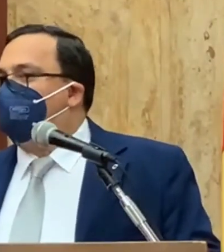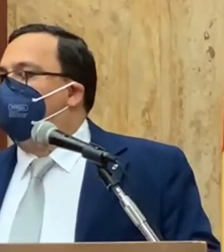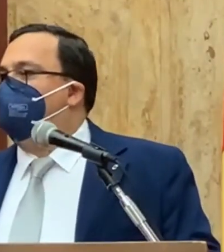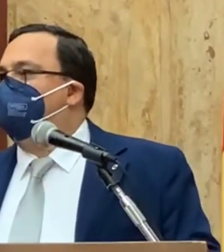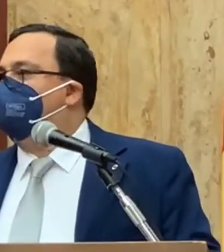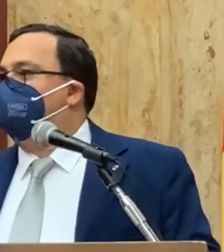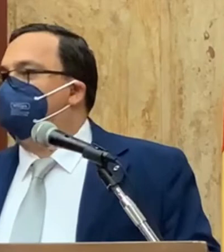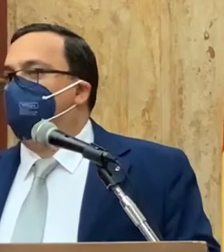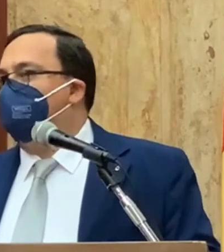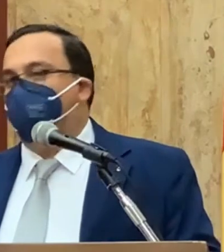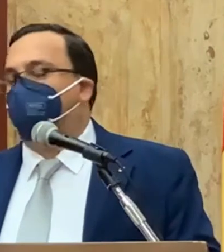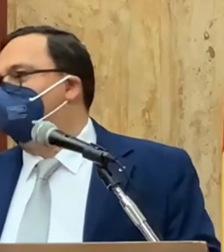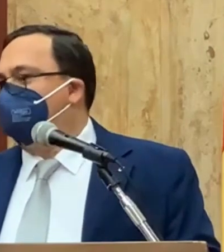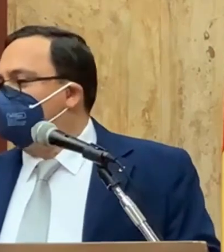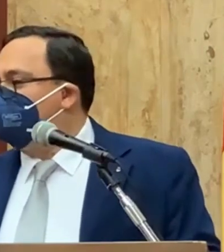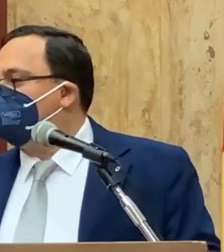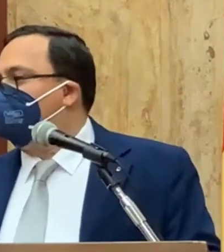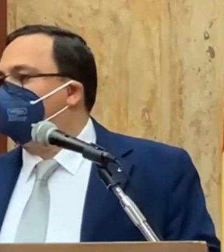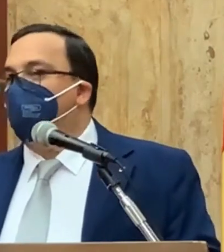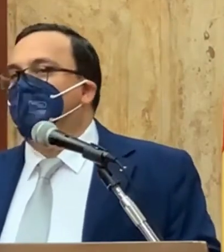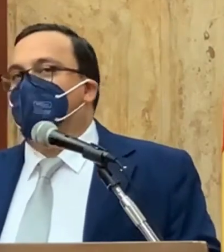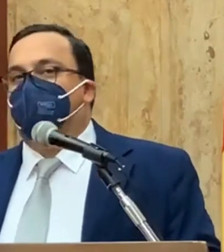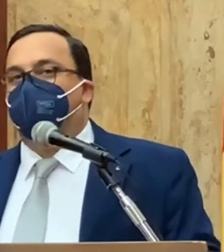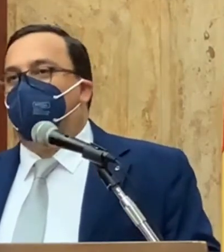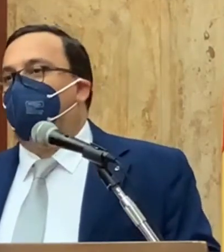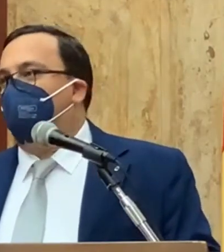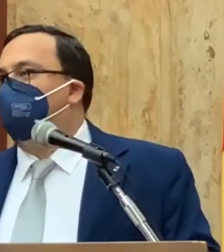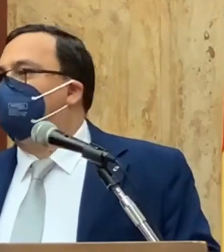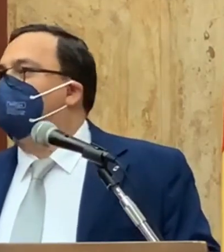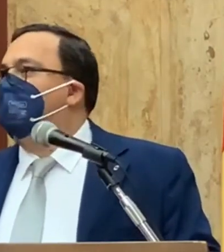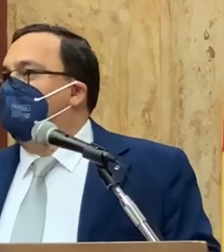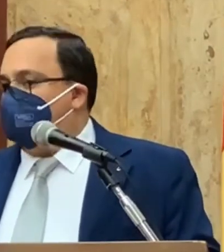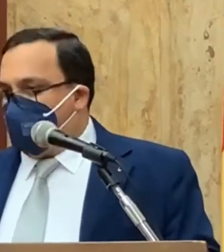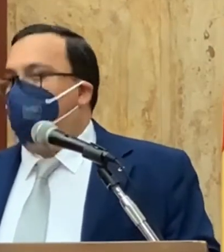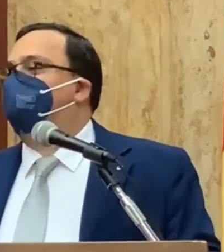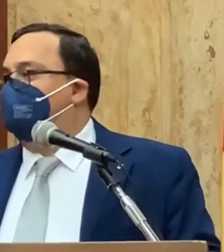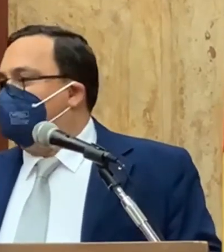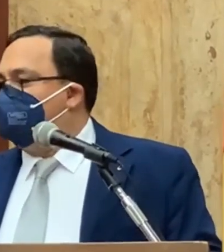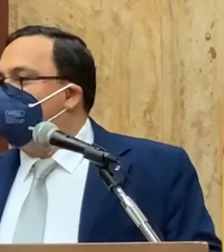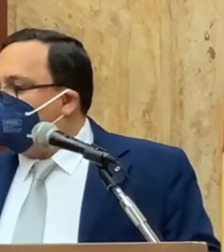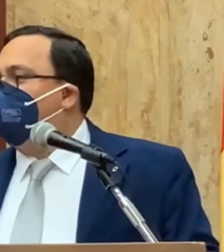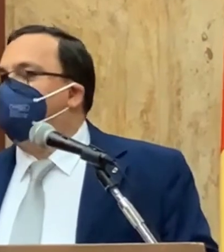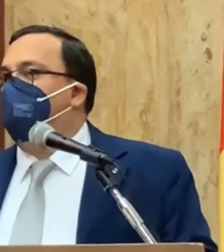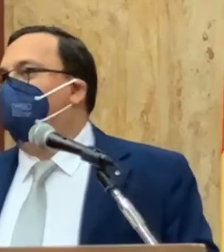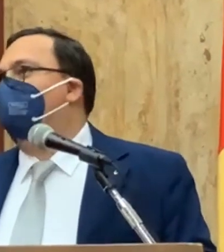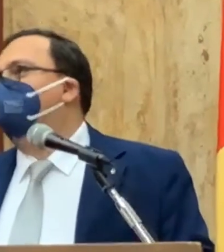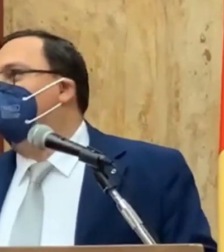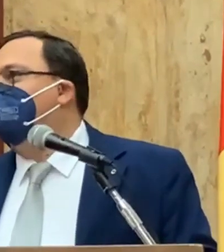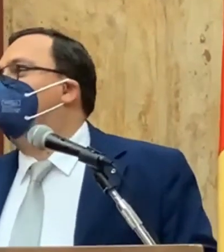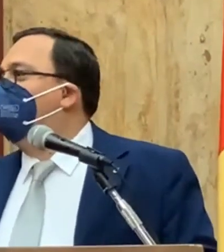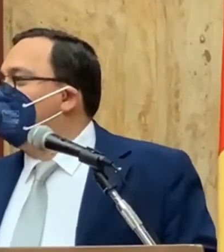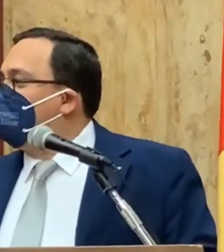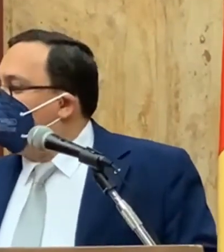non saranno sufficienti quei risorse e Messina ha bisogno di tanto altro. L'attenzione del Ministro si è vista ed è importante e noi